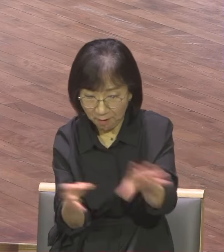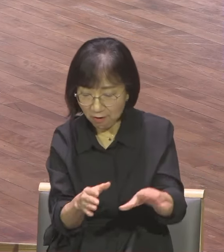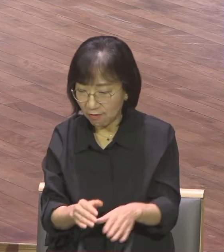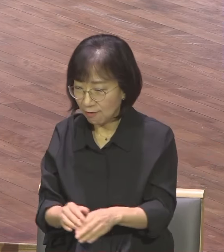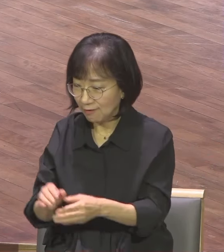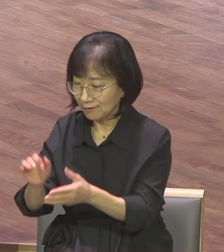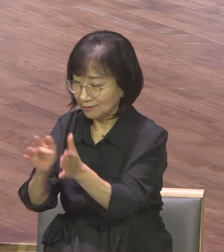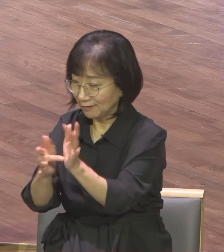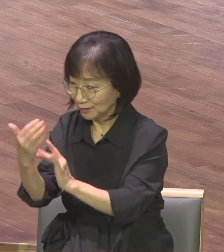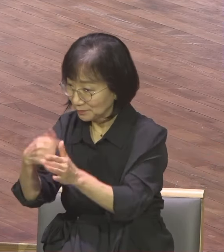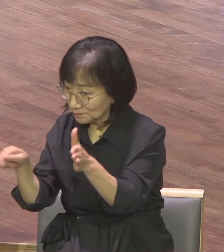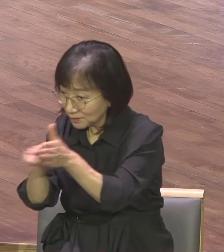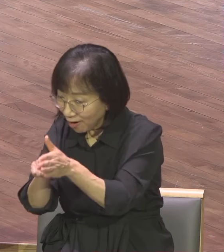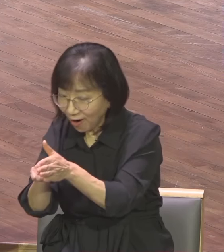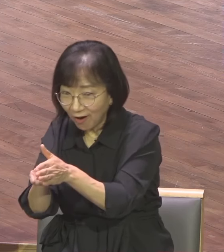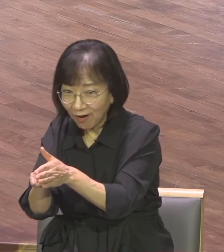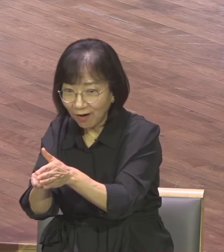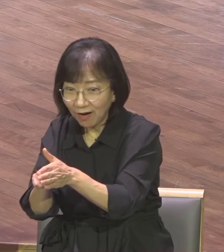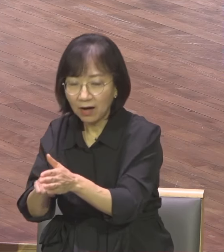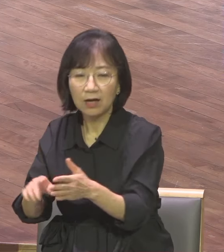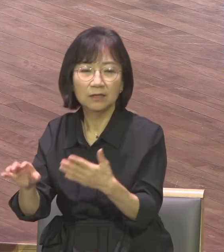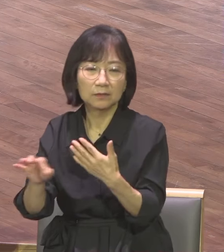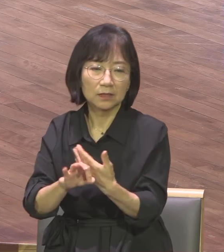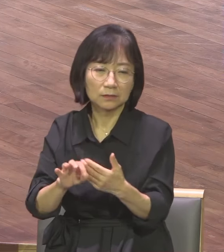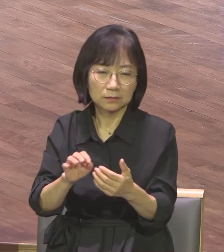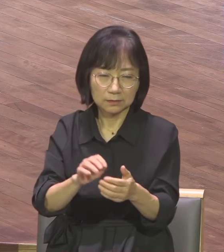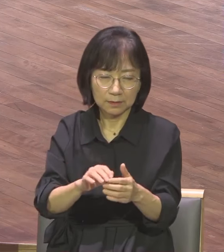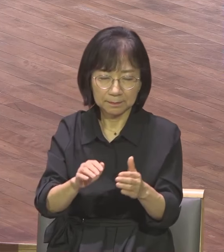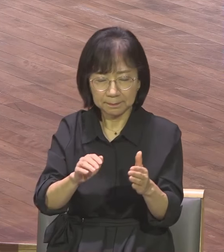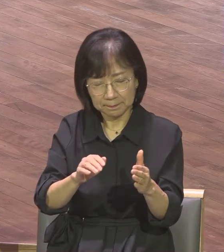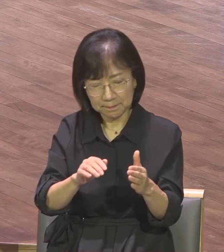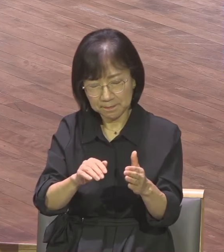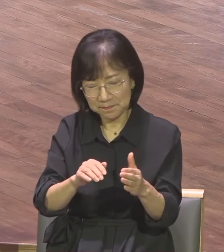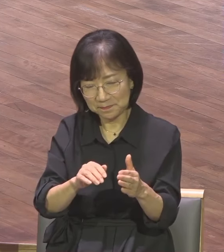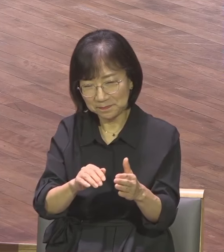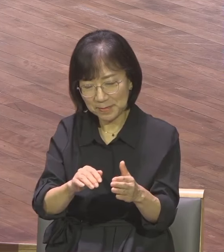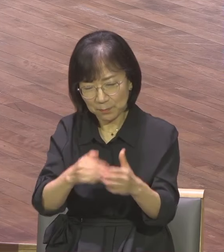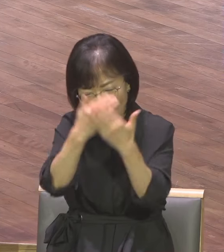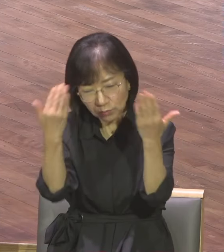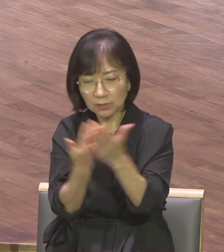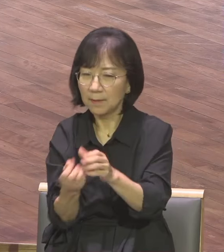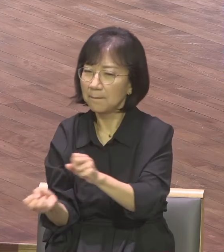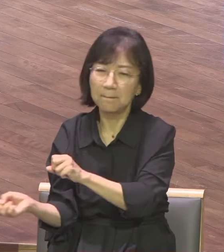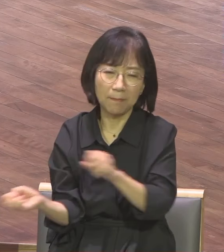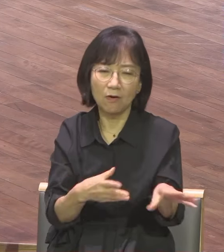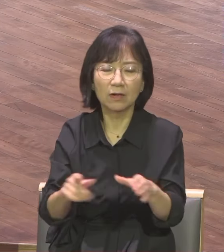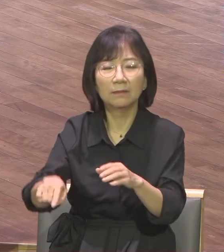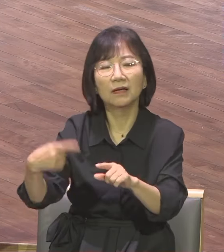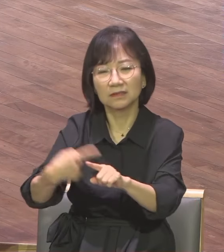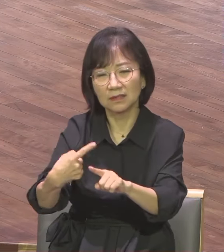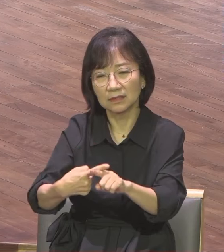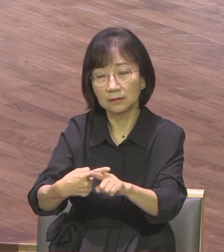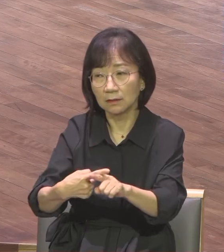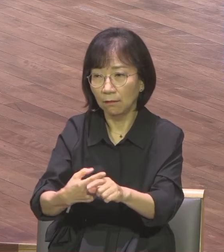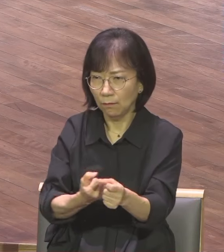인생 전부를 포기하는 거예요 그건 이상하지요 그럼에도 불구하고 예수를 믿겠다는 거예요